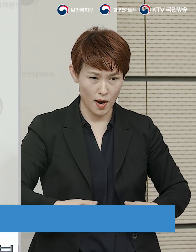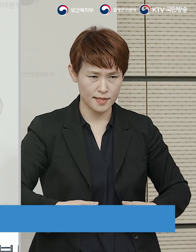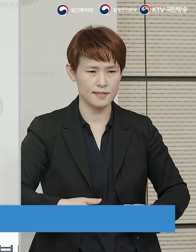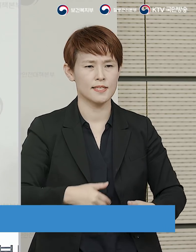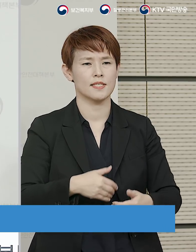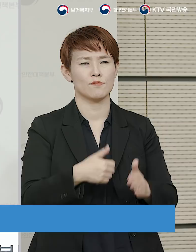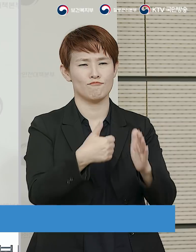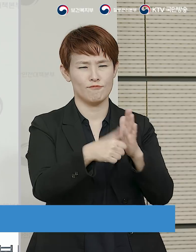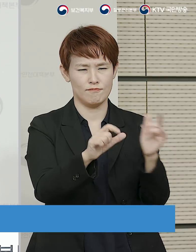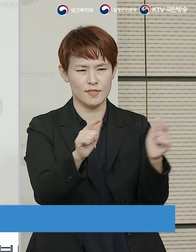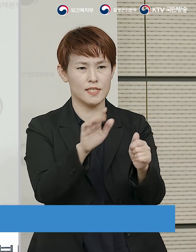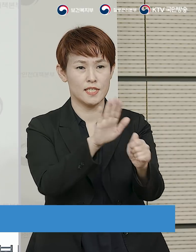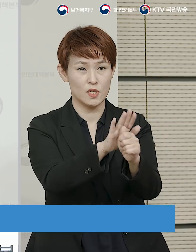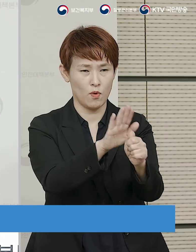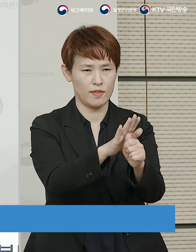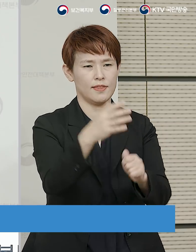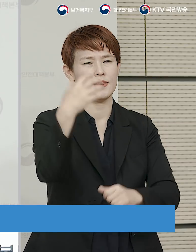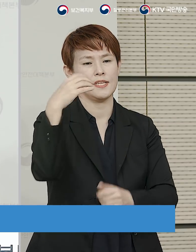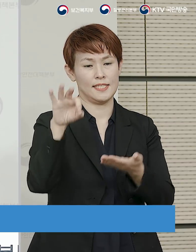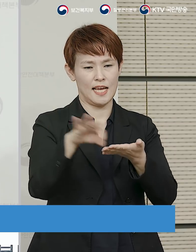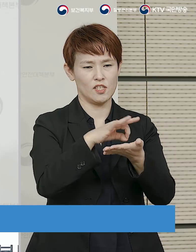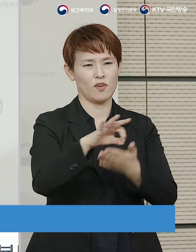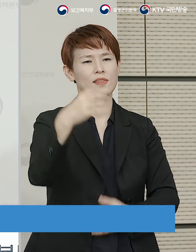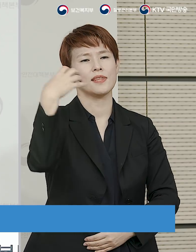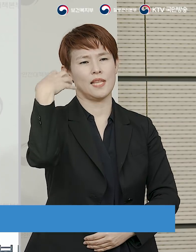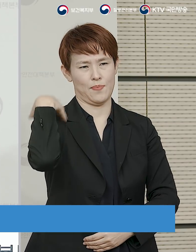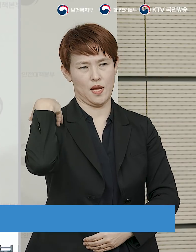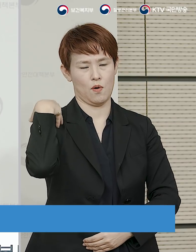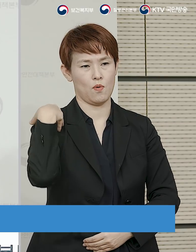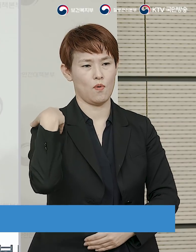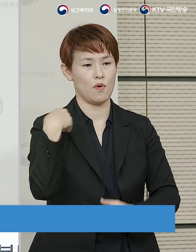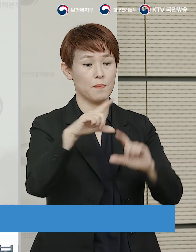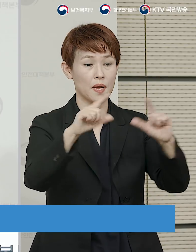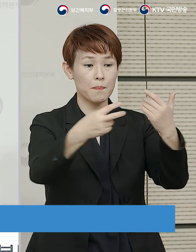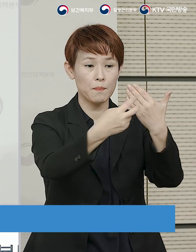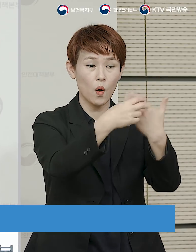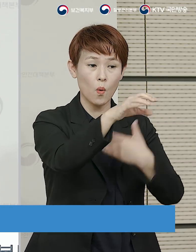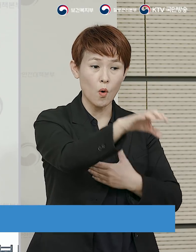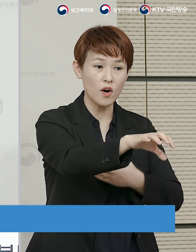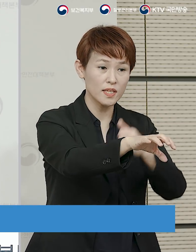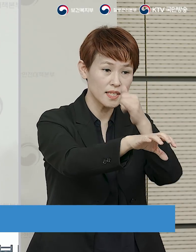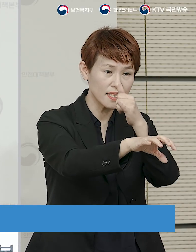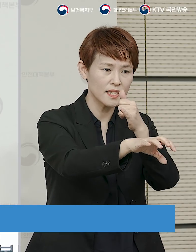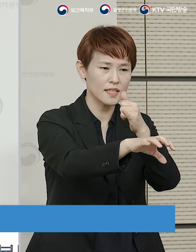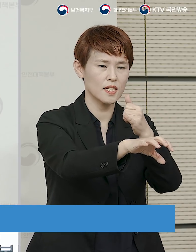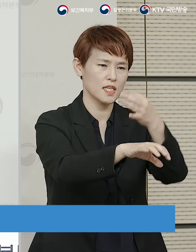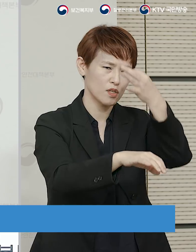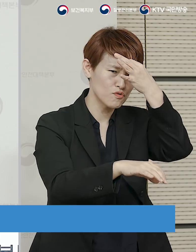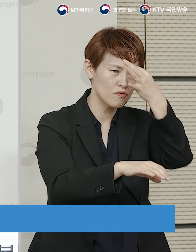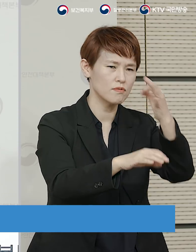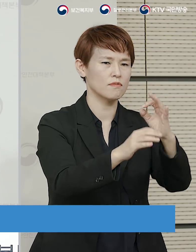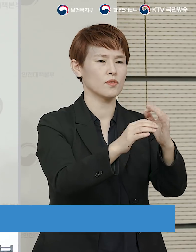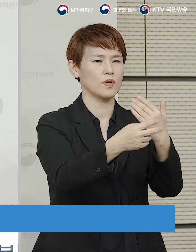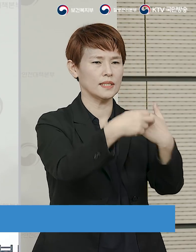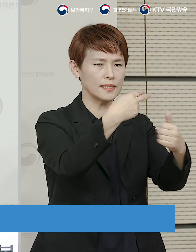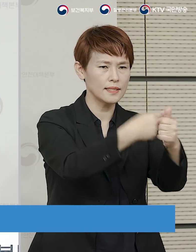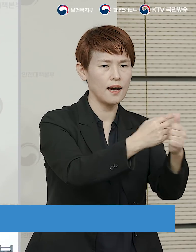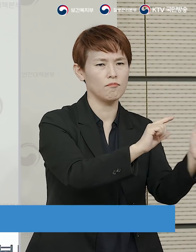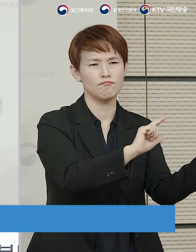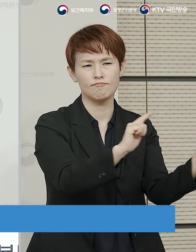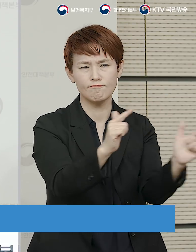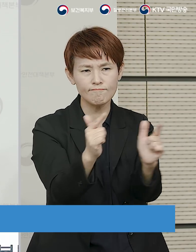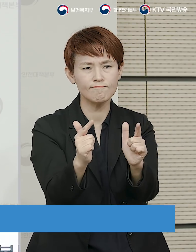정부가 필요한 물적인 지원, 재정적인 지원 등은 저희가 담당을 하고 민간병원이 가지고 있는 기존의